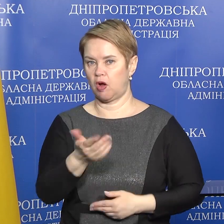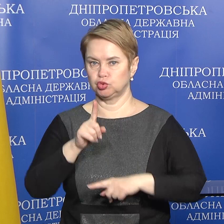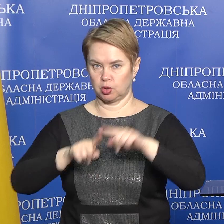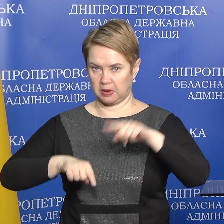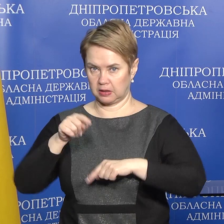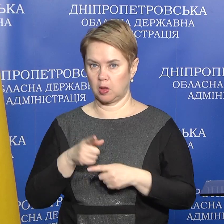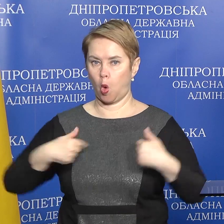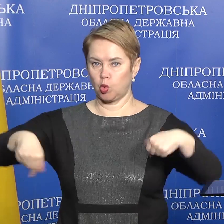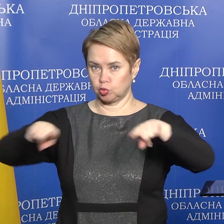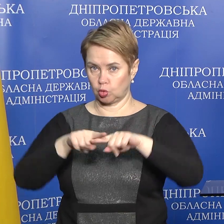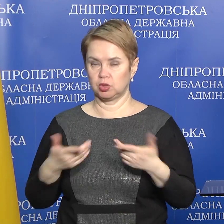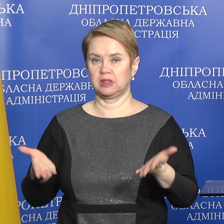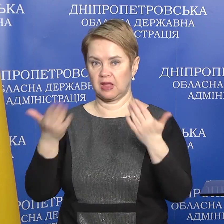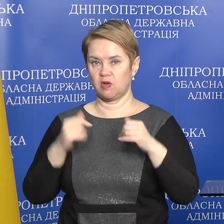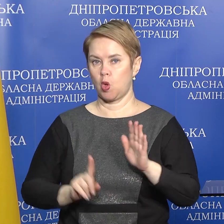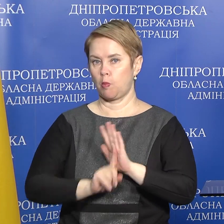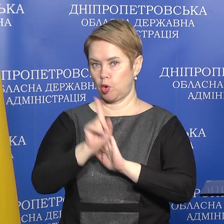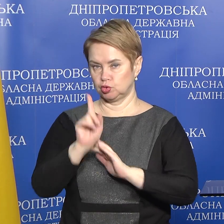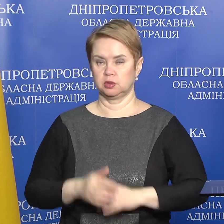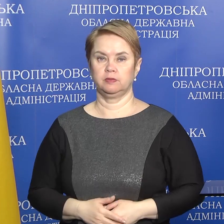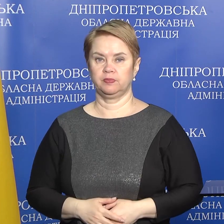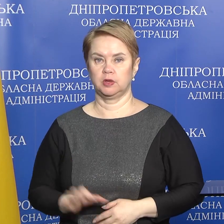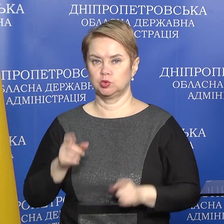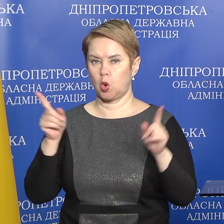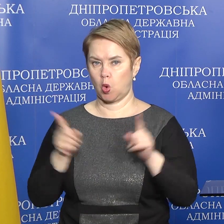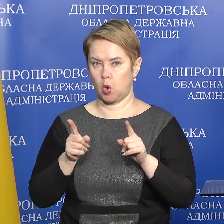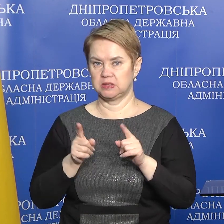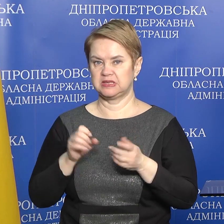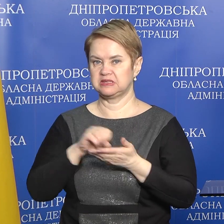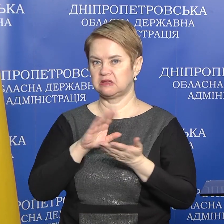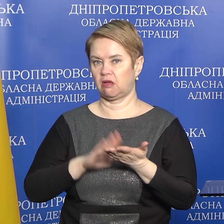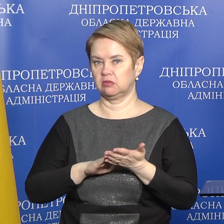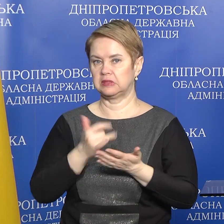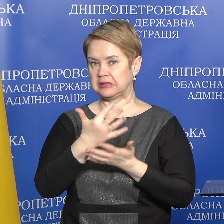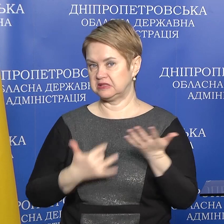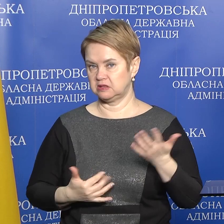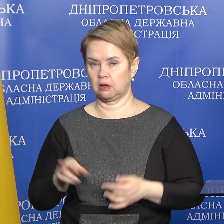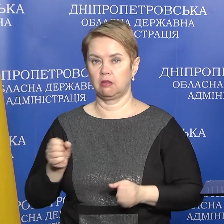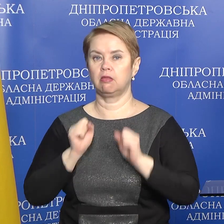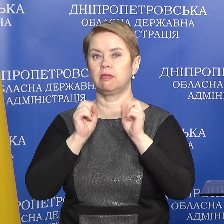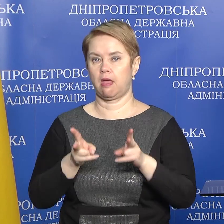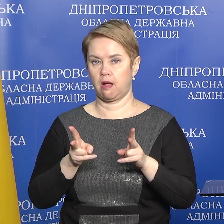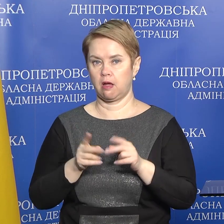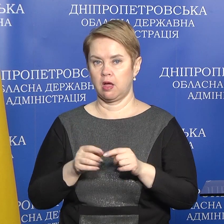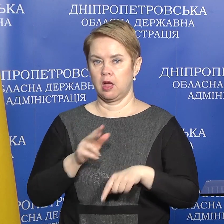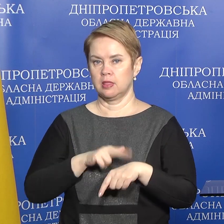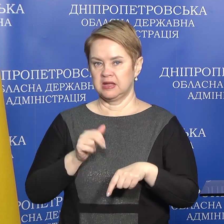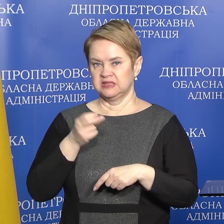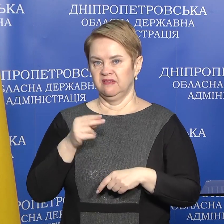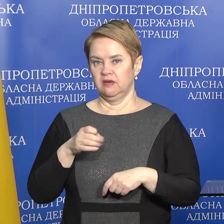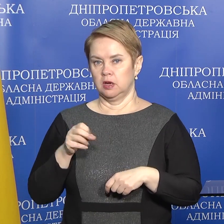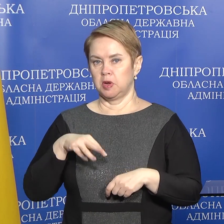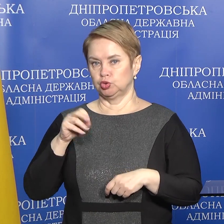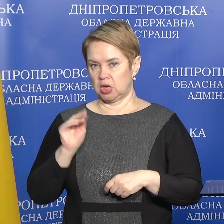рідним та оточуючим. Тож давайте почнемо коротко зі статистики і як надзвичайники саме